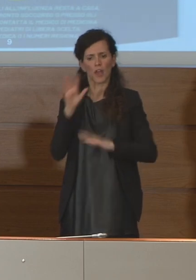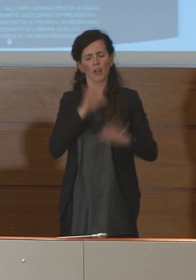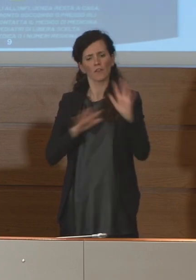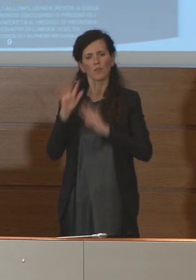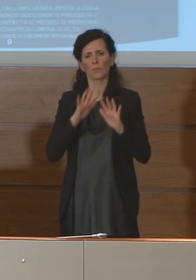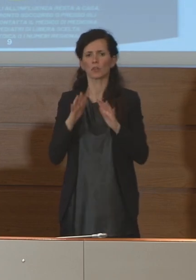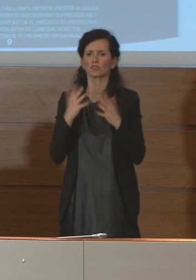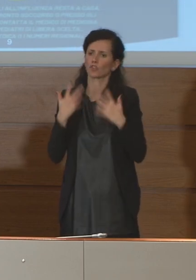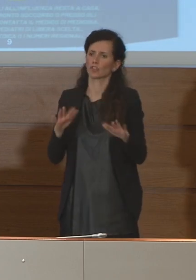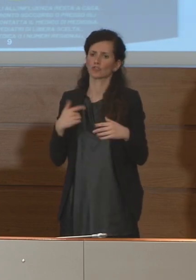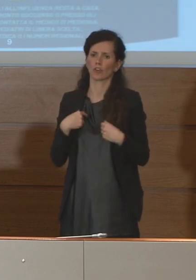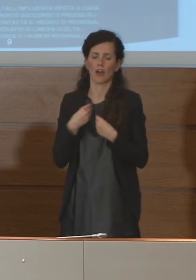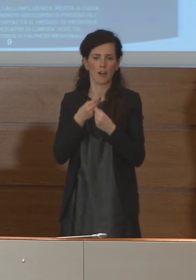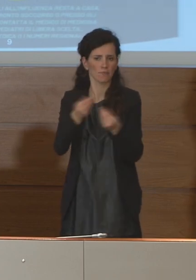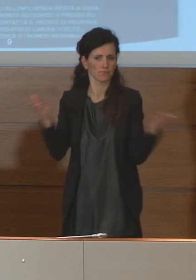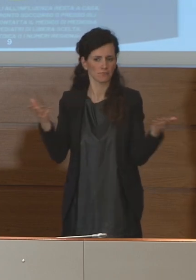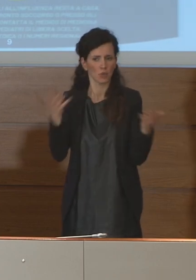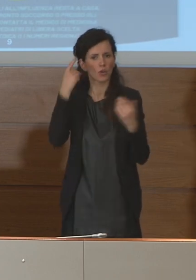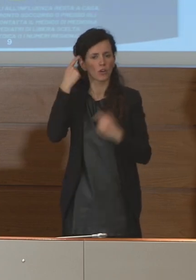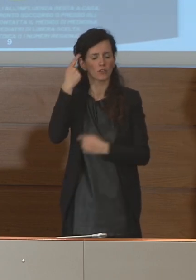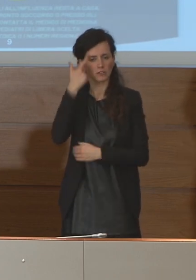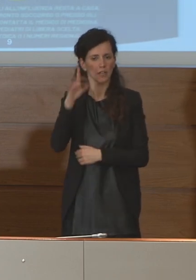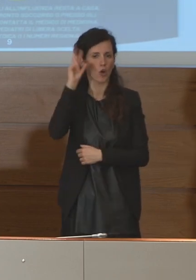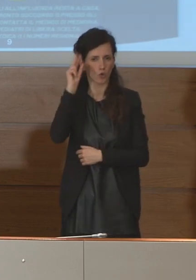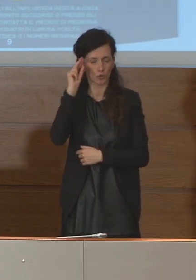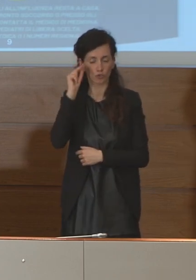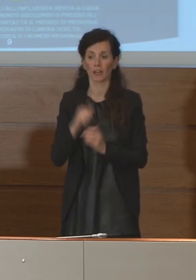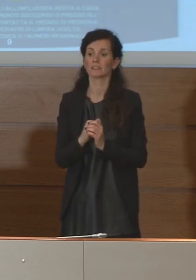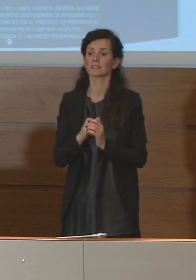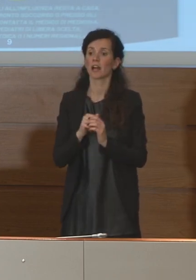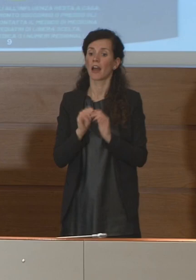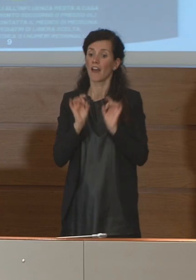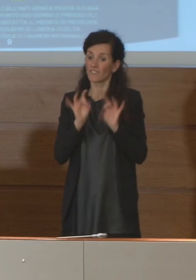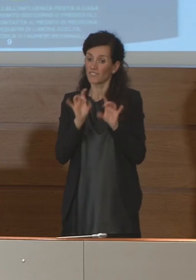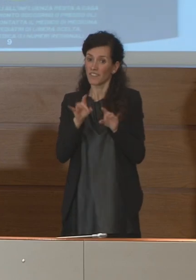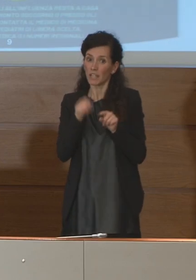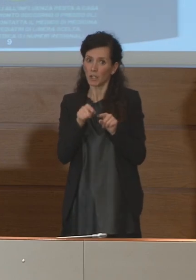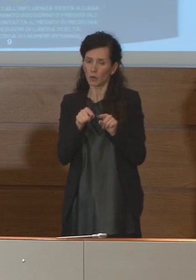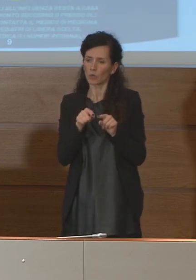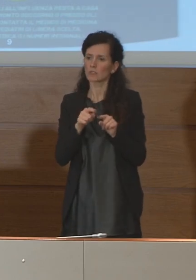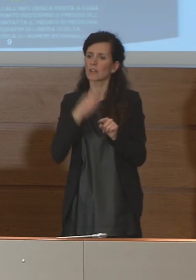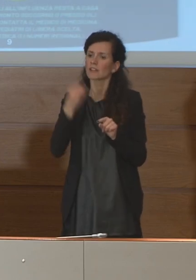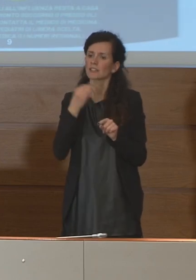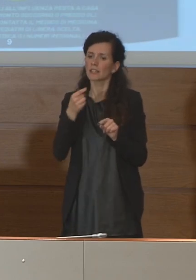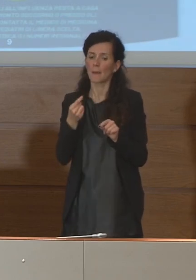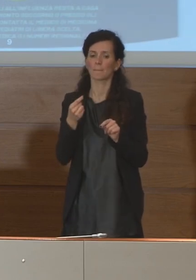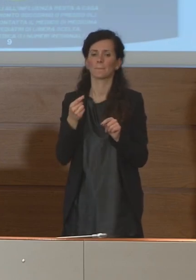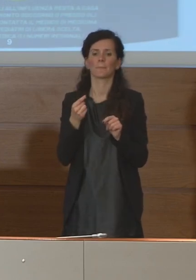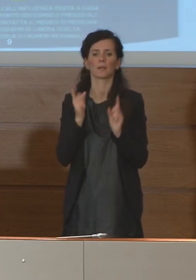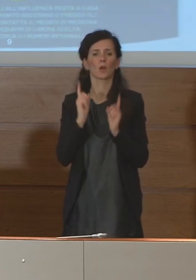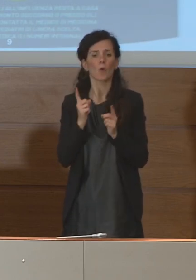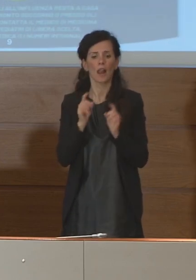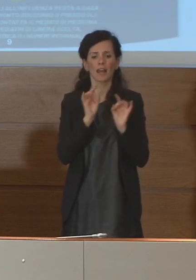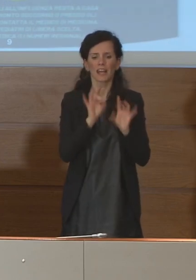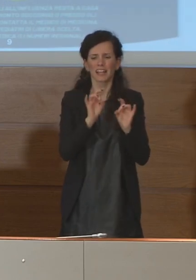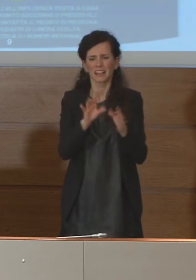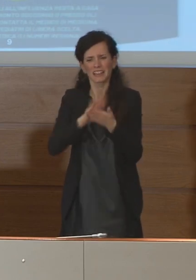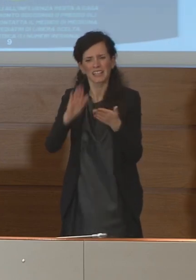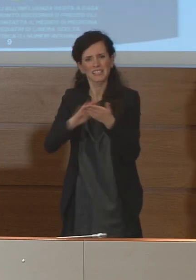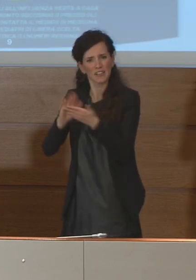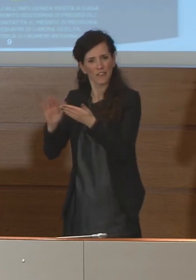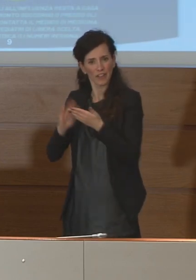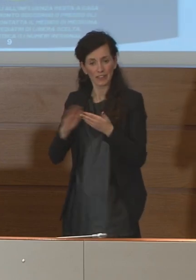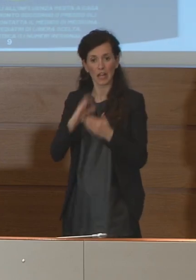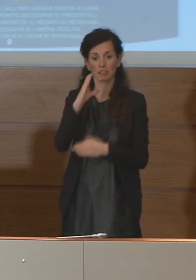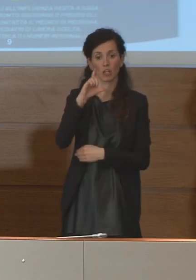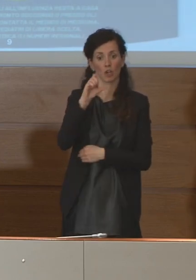sappiamo che il virus è inattivato da disinfettanti molto comuni a base di cloro piuttosto che